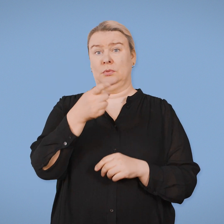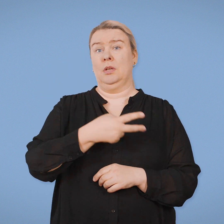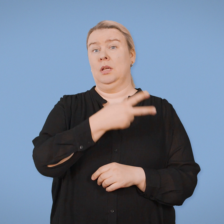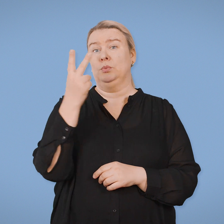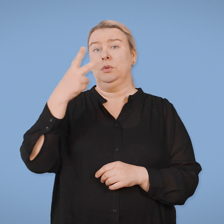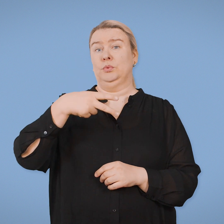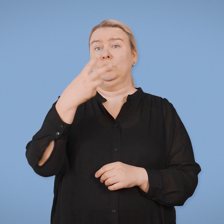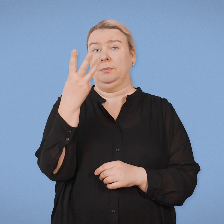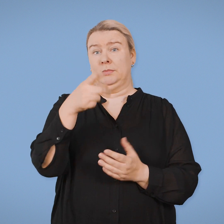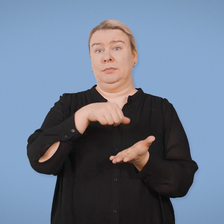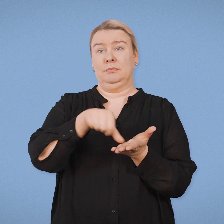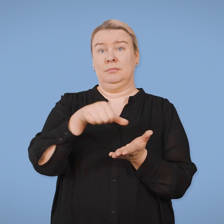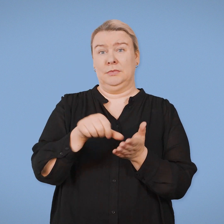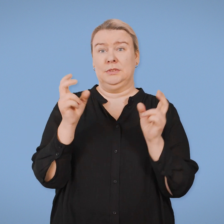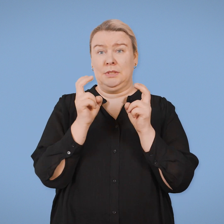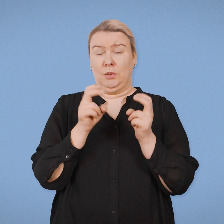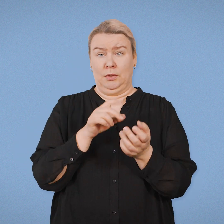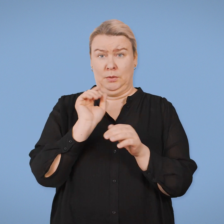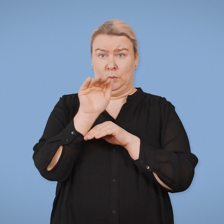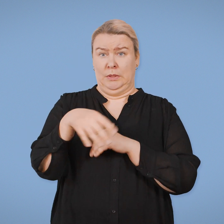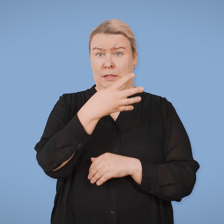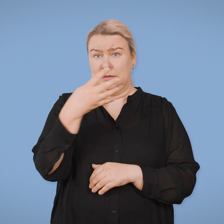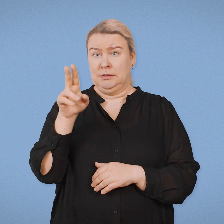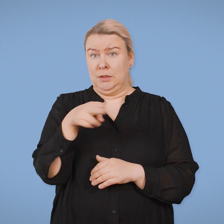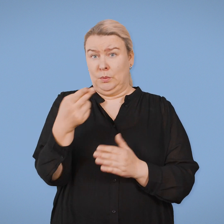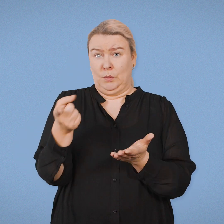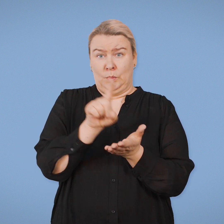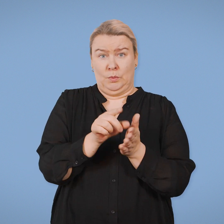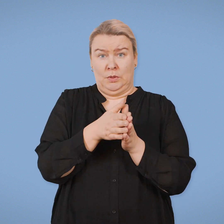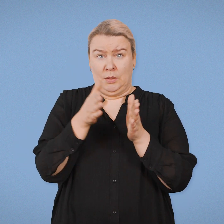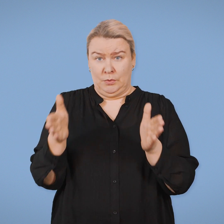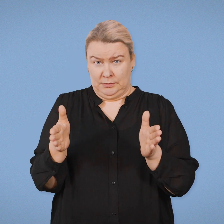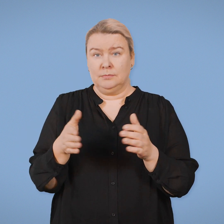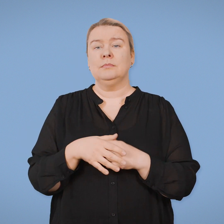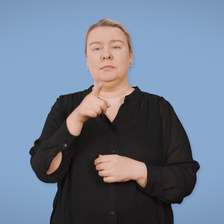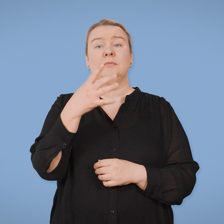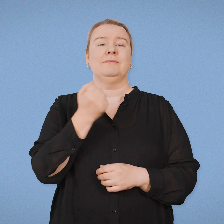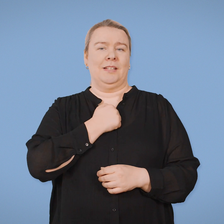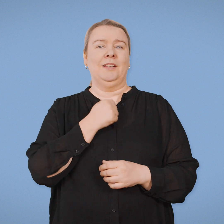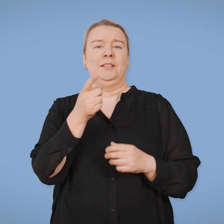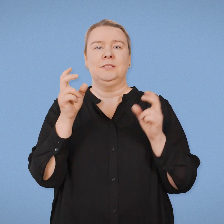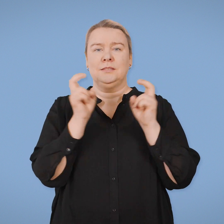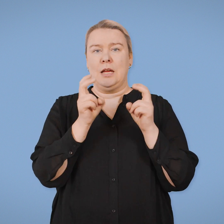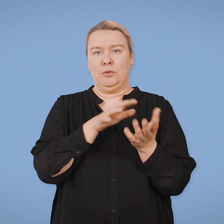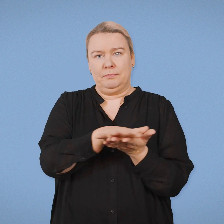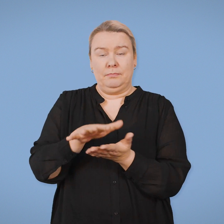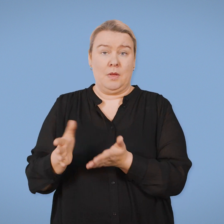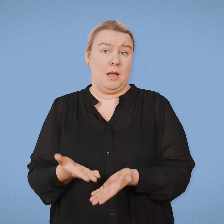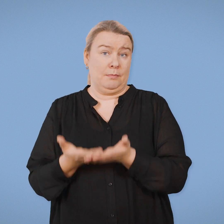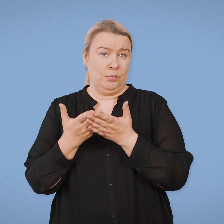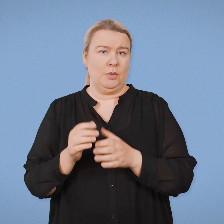Jos maksat sähköstä vuonna 2023 yli 400 euroa kuukaudessa, voit saada sähkömenoihin